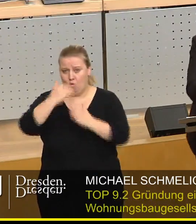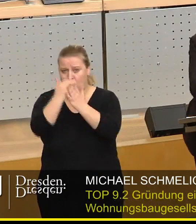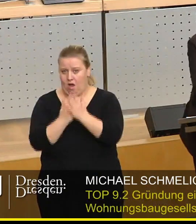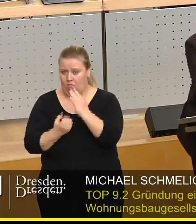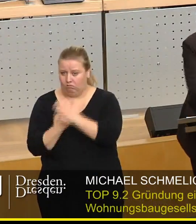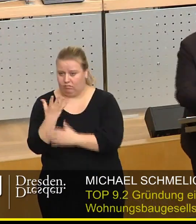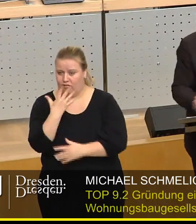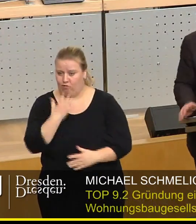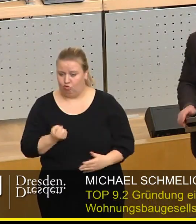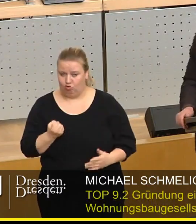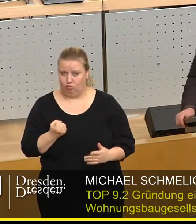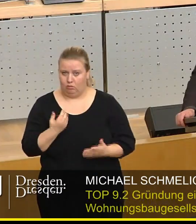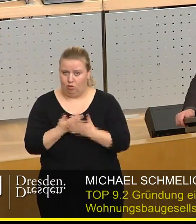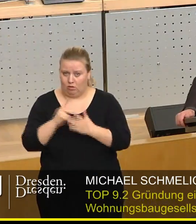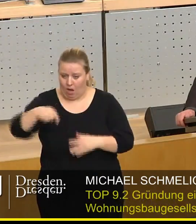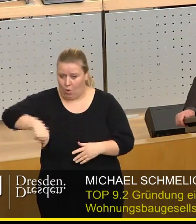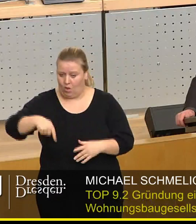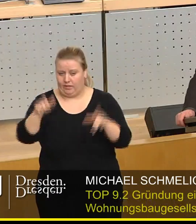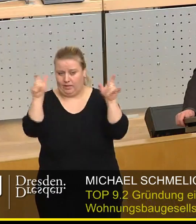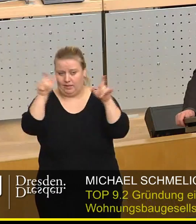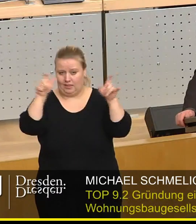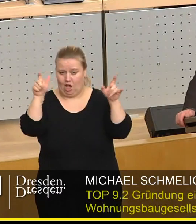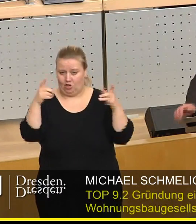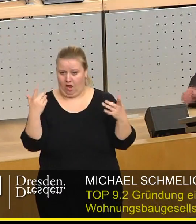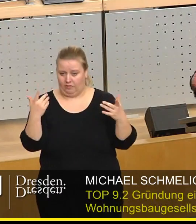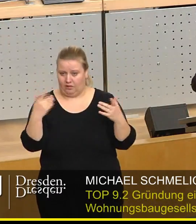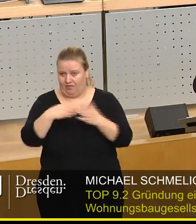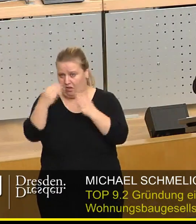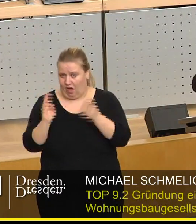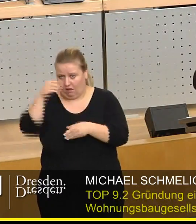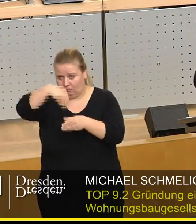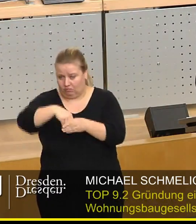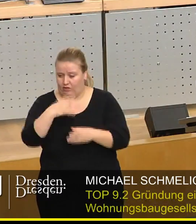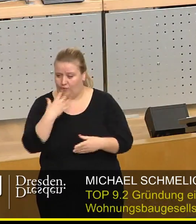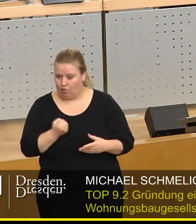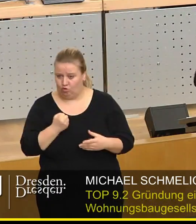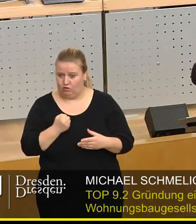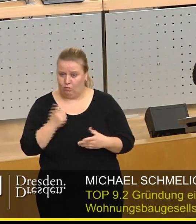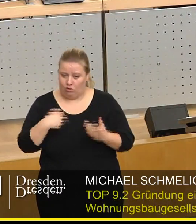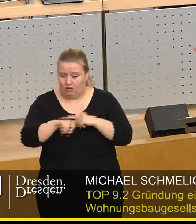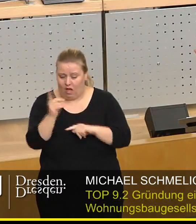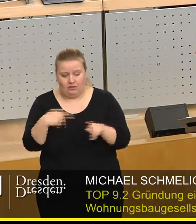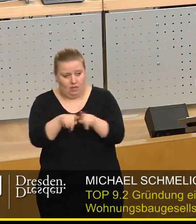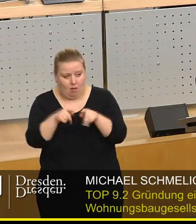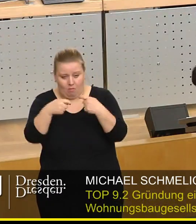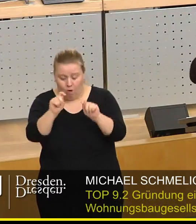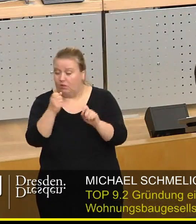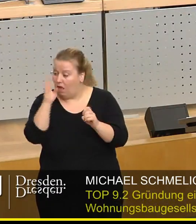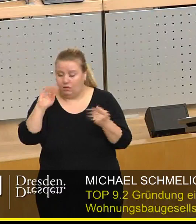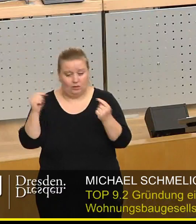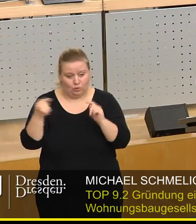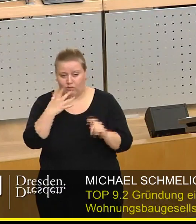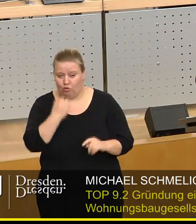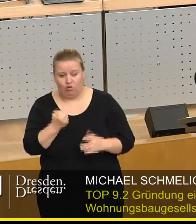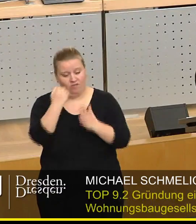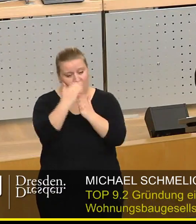Wohnraumprogramm, gesellschaftlich, welches wir auch in diesem Gesellschaftsvertrag verankern wollen, dass danach das gebaut wird, in der Tat diskutieren